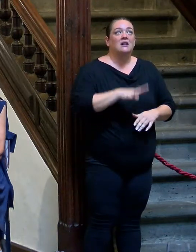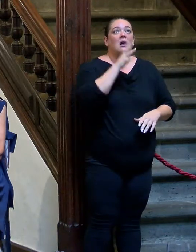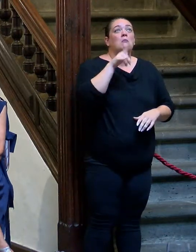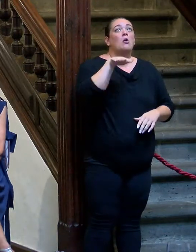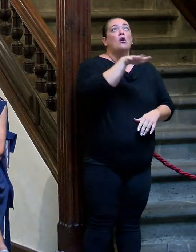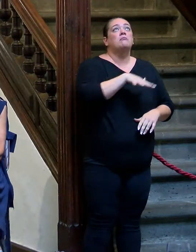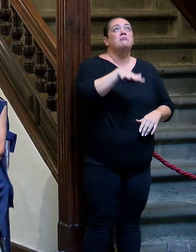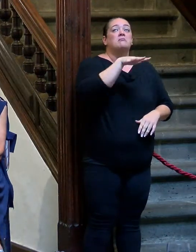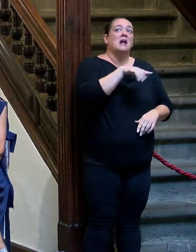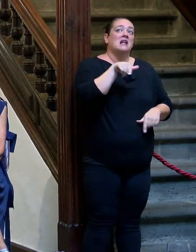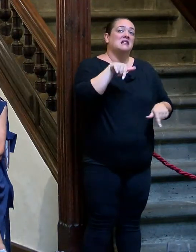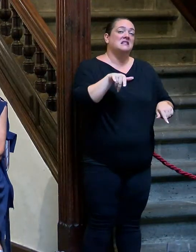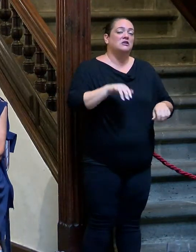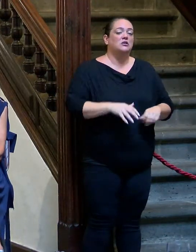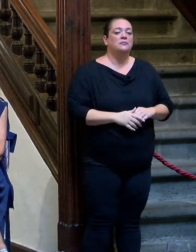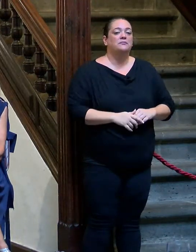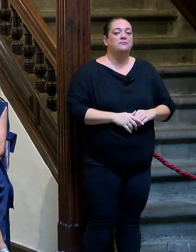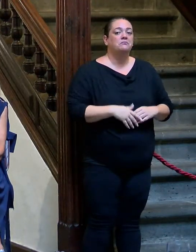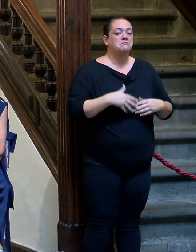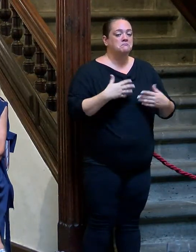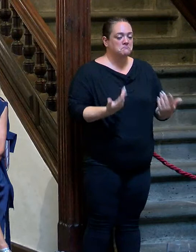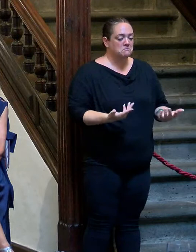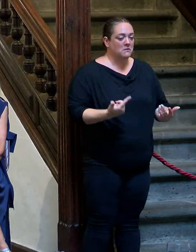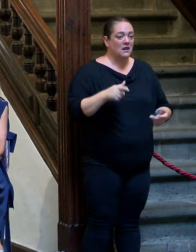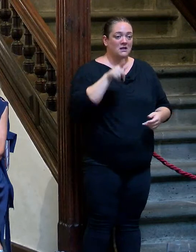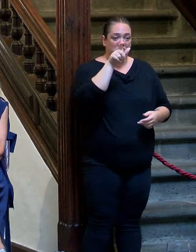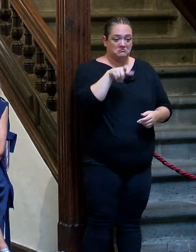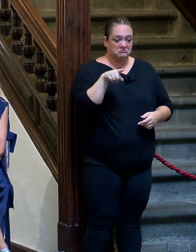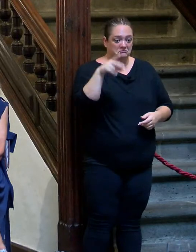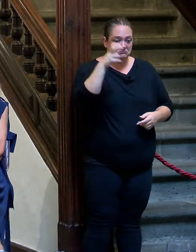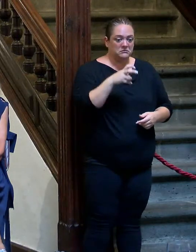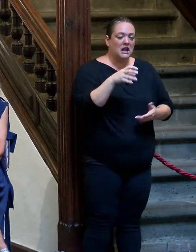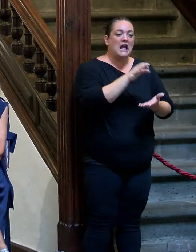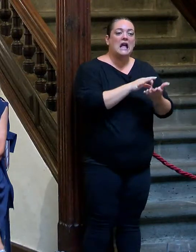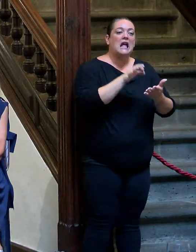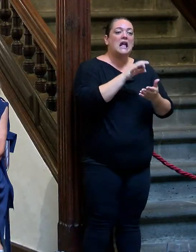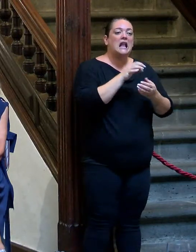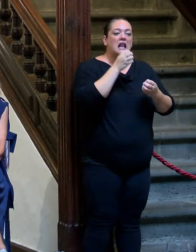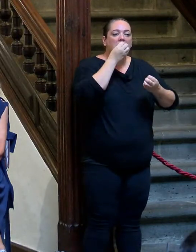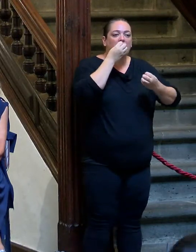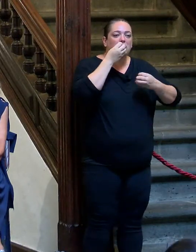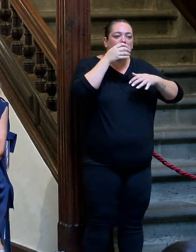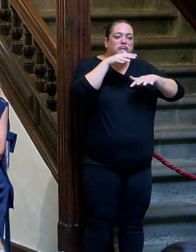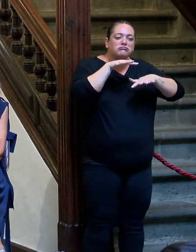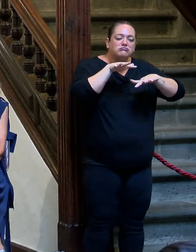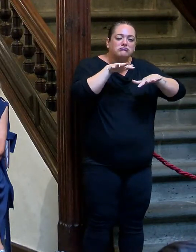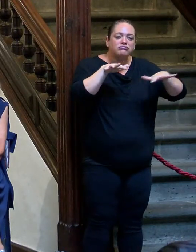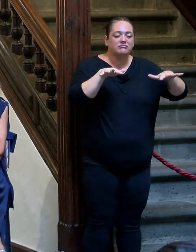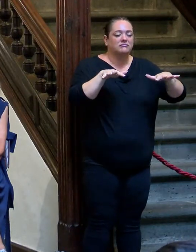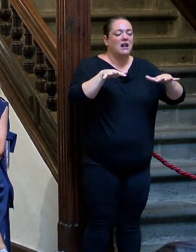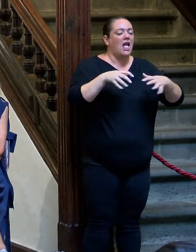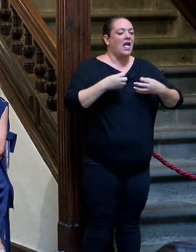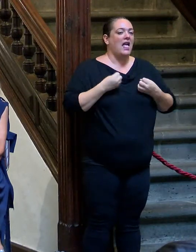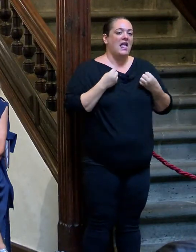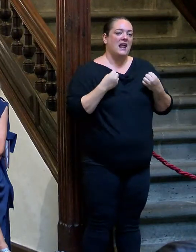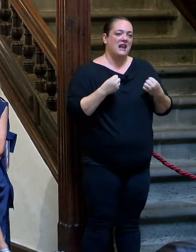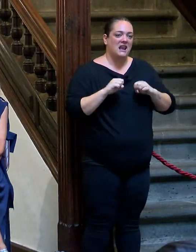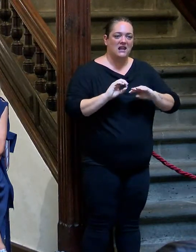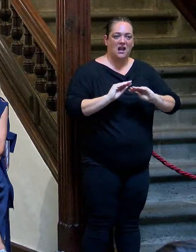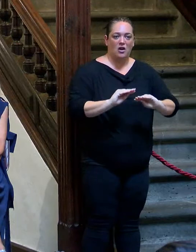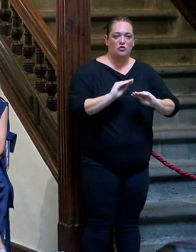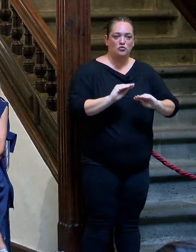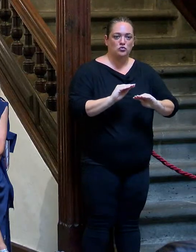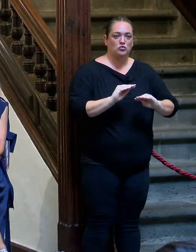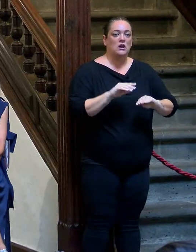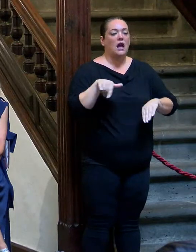sitio. Pero según ha pisado la isla, nos ha contagiado a todos esa energía que, a pesar